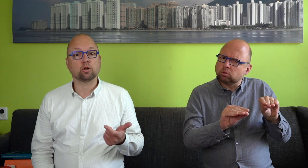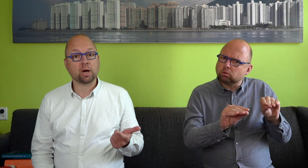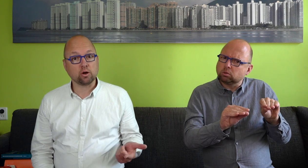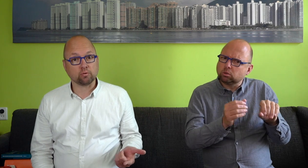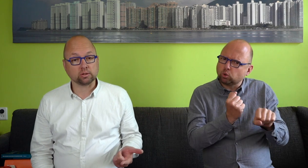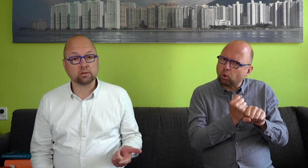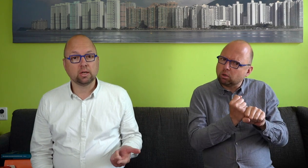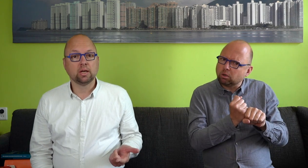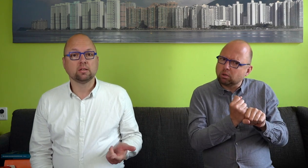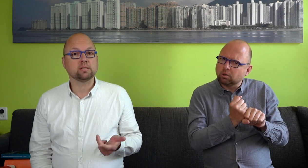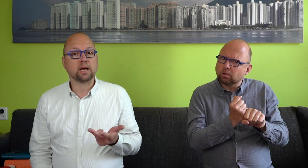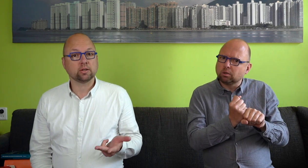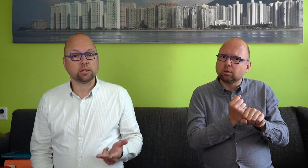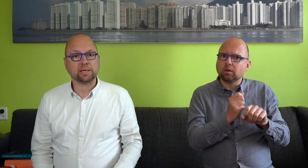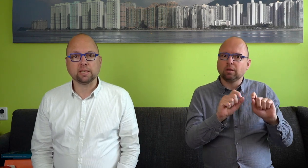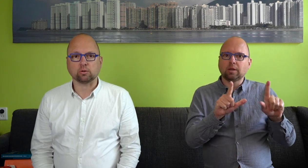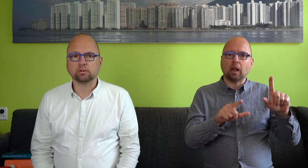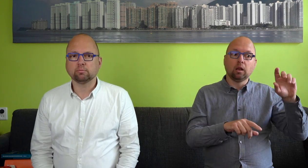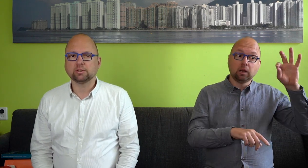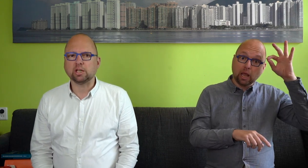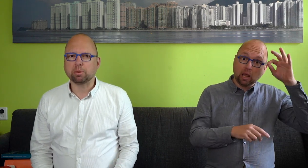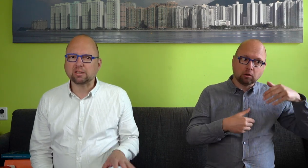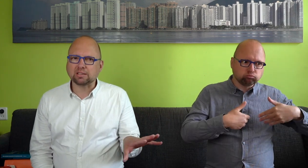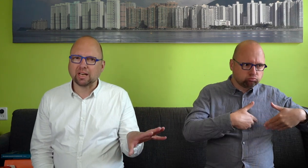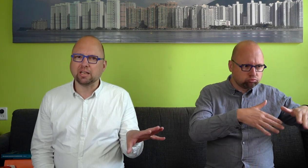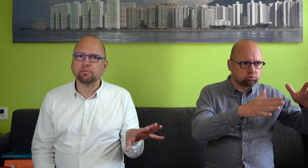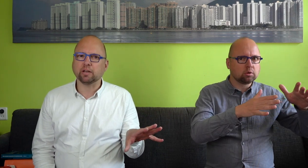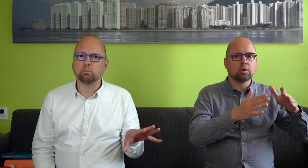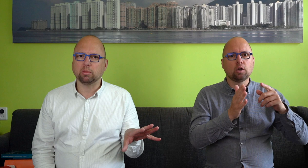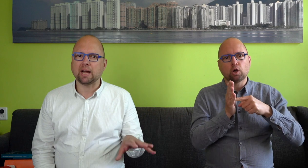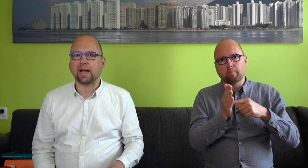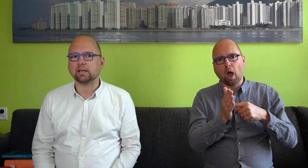gebruikt wordt, dat die taal gerespecteerd wordt? Zijn die praktische dingen niet veel belangrijker?